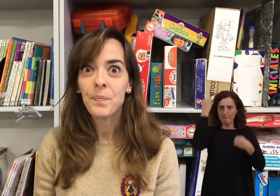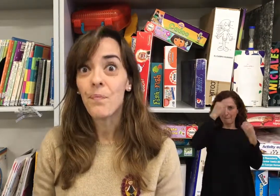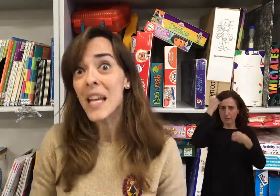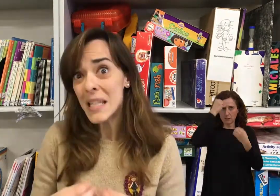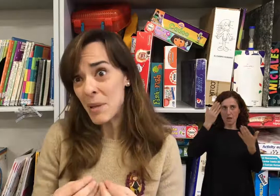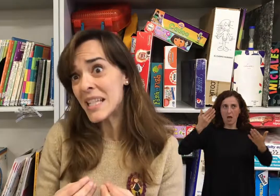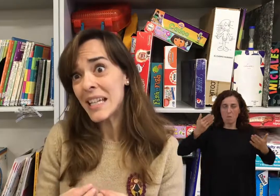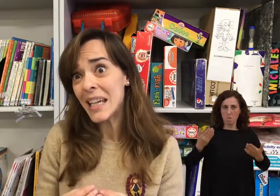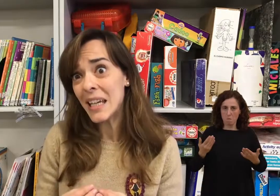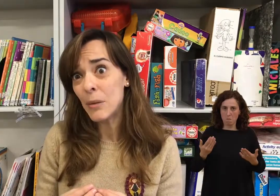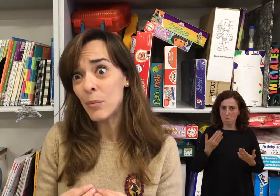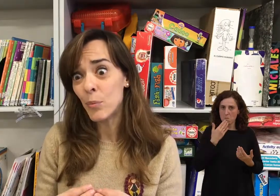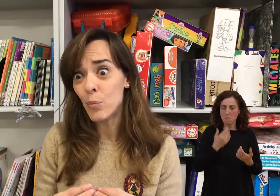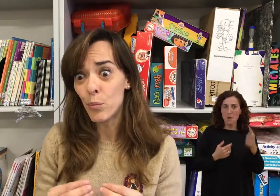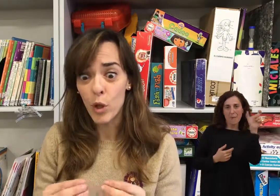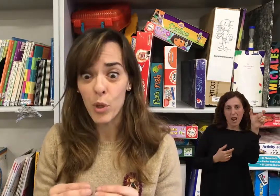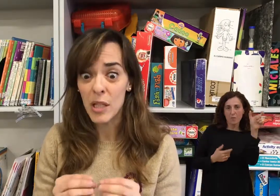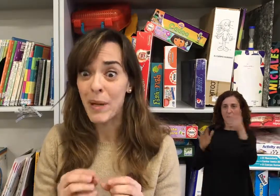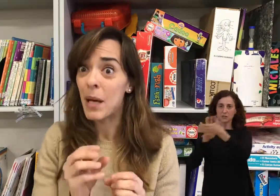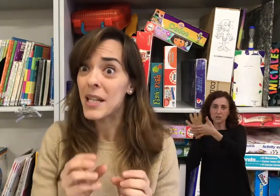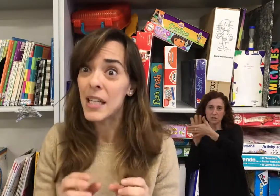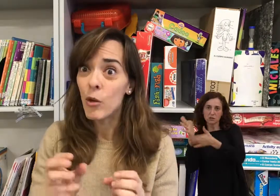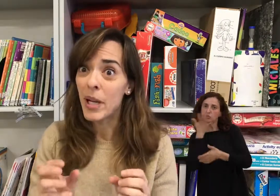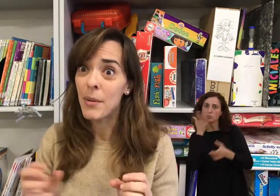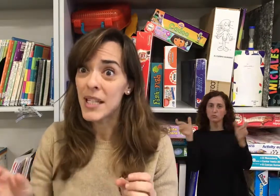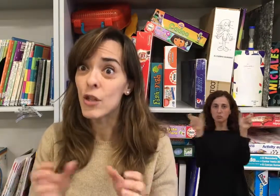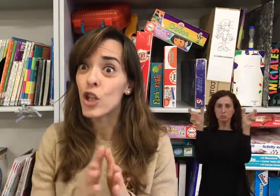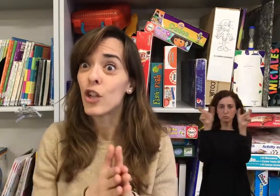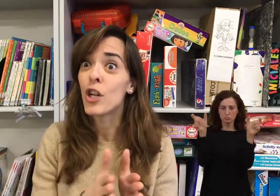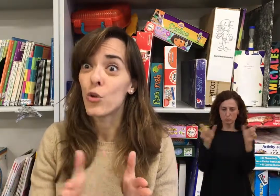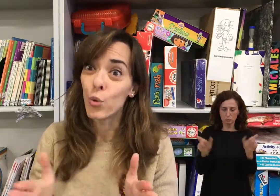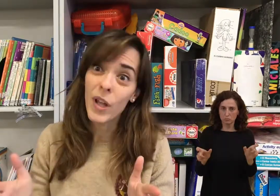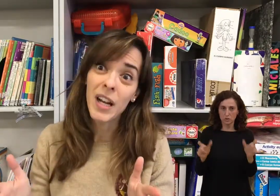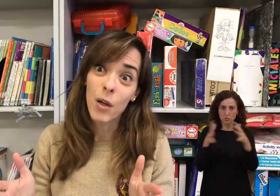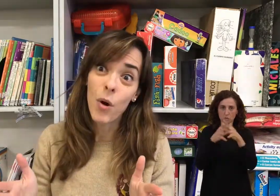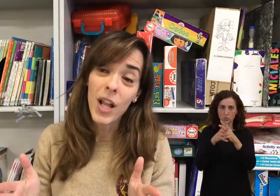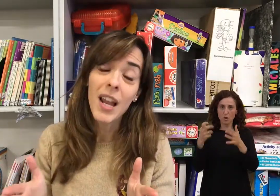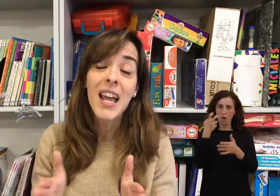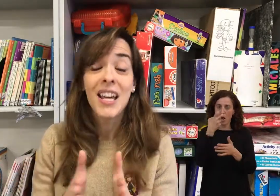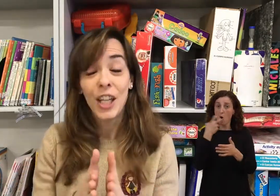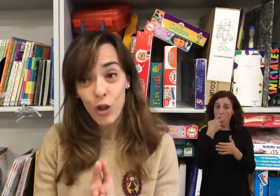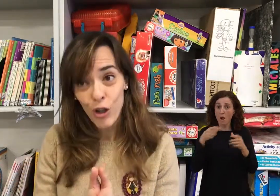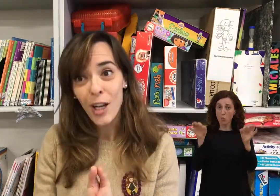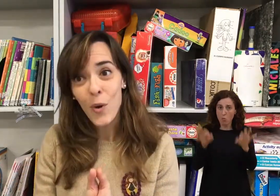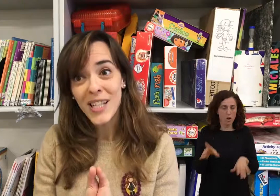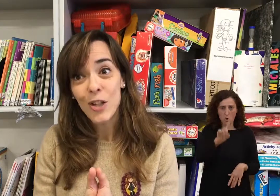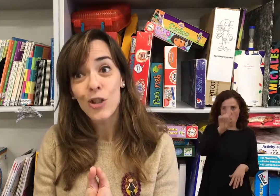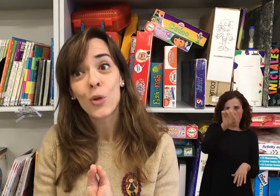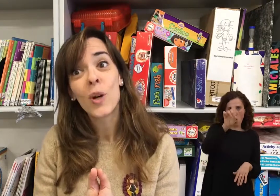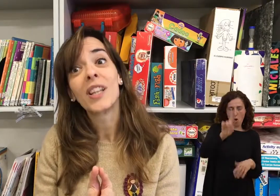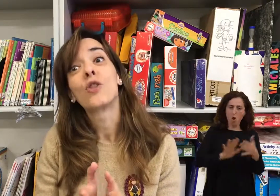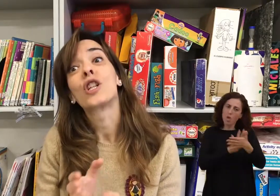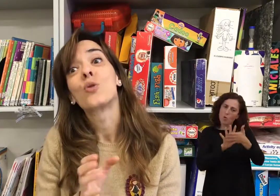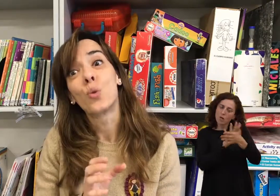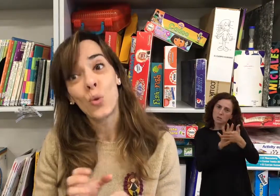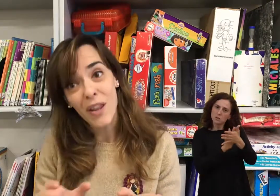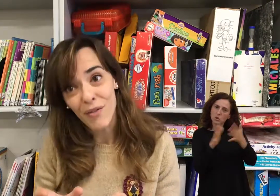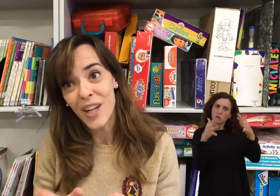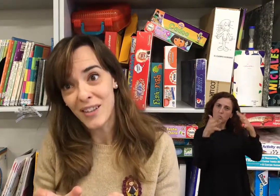se piensa que, bueno, pues es palabra-signo-palabra-signo siguiendo la estructura de la lengua oral. Y no, la lengua de signos natural tiene otra estructura diferente.